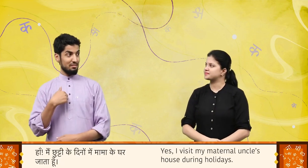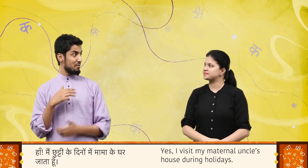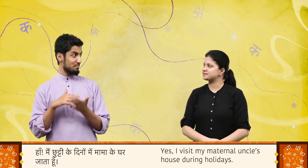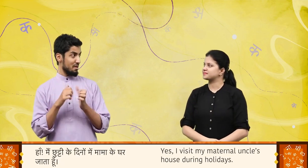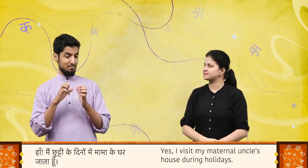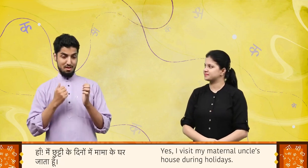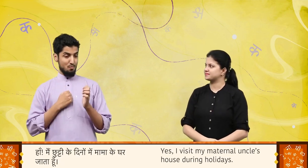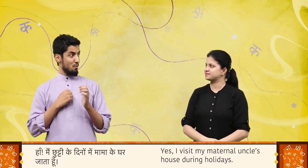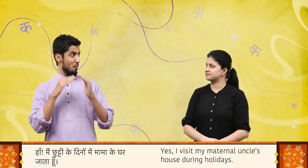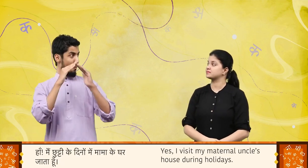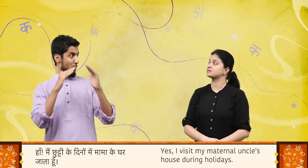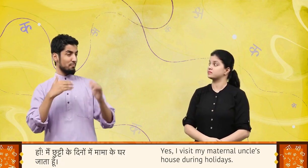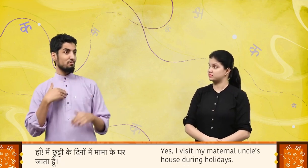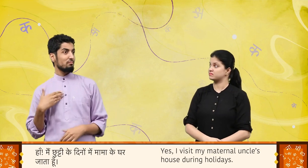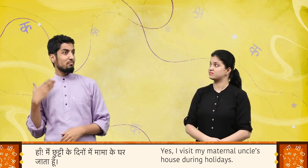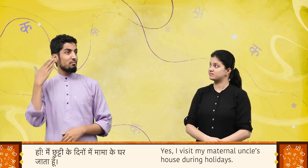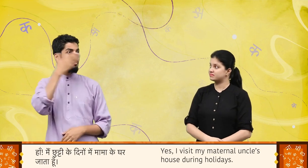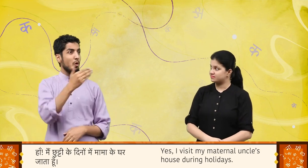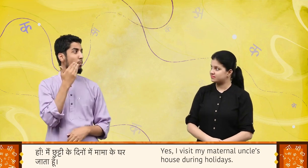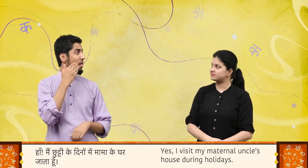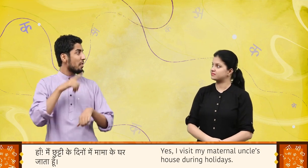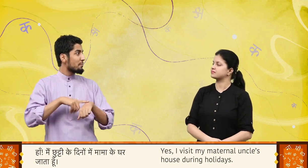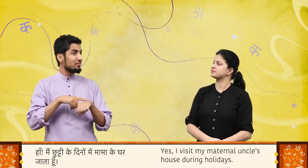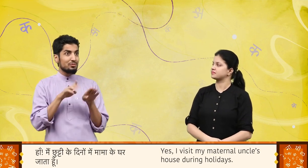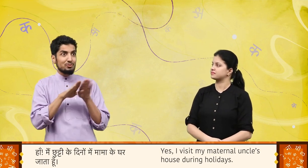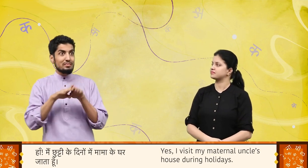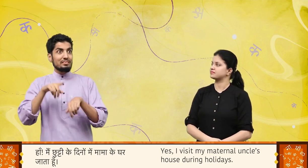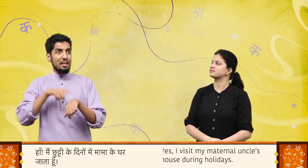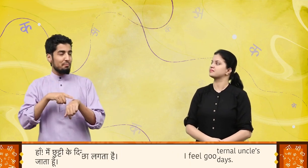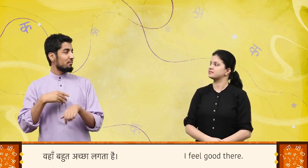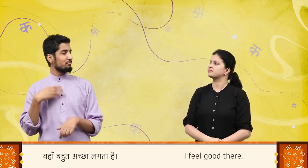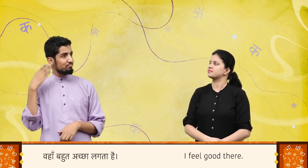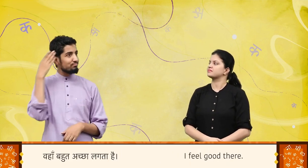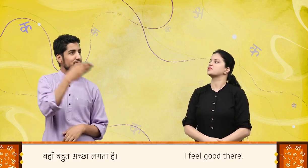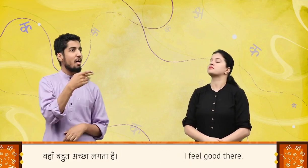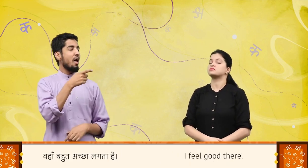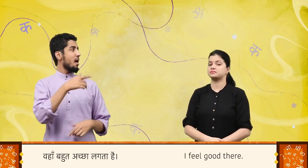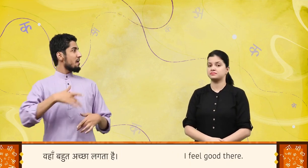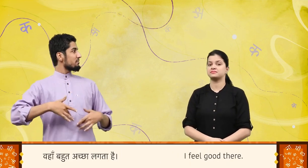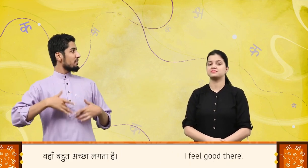हाँ, मैं छुट्टी के दिनों में मामा के घर जाता हूँ, वहाँ बहुत अच्छा लगता है